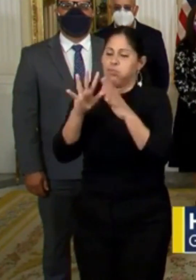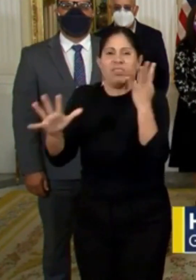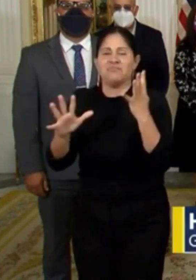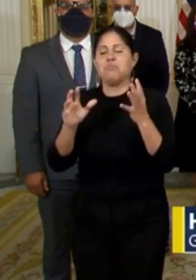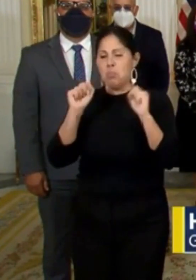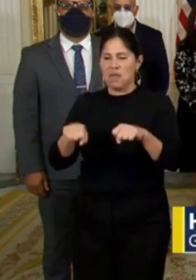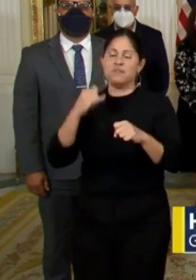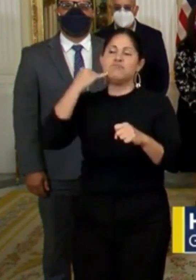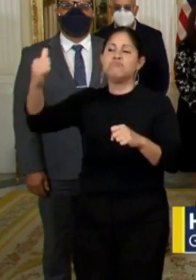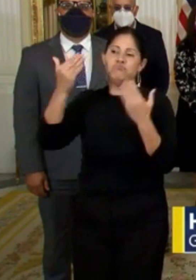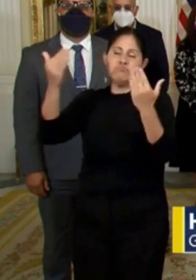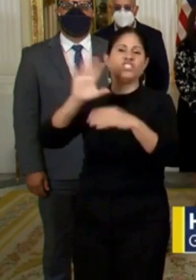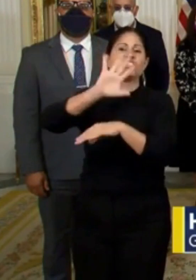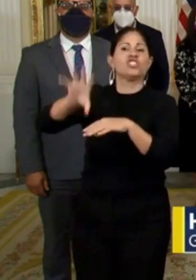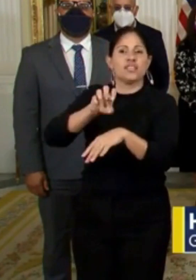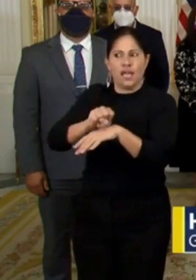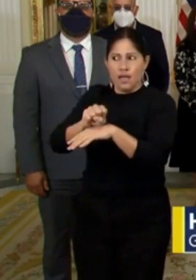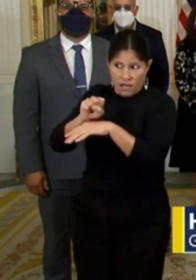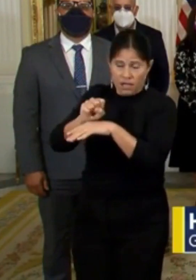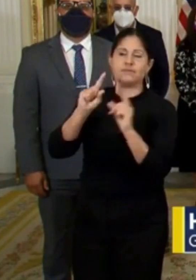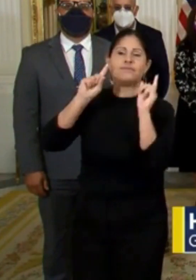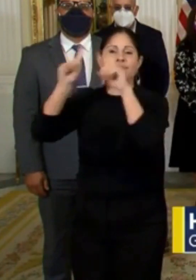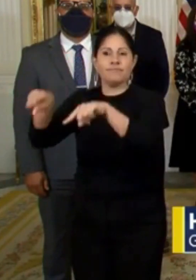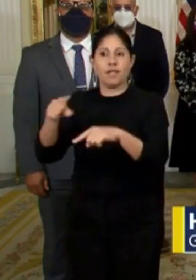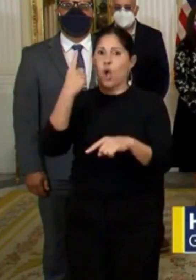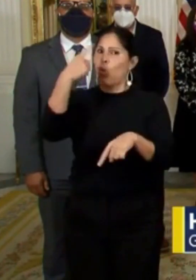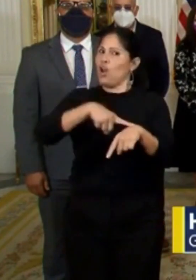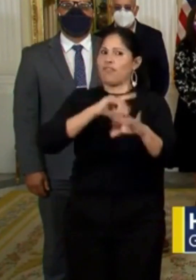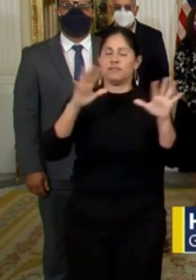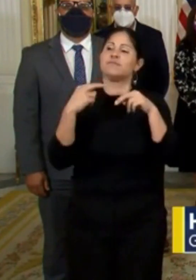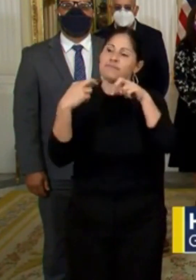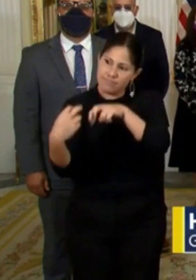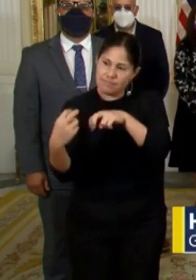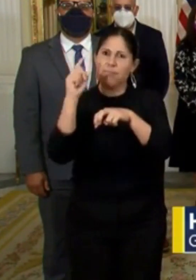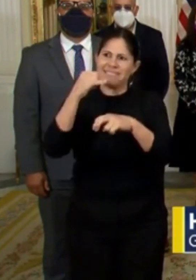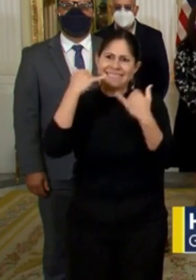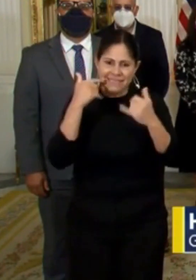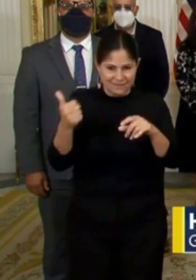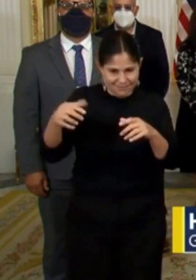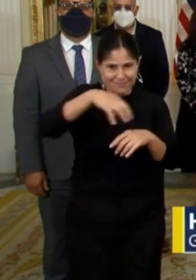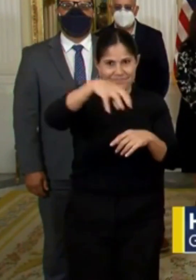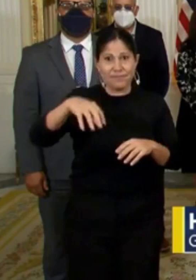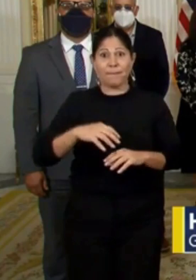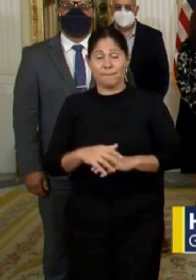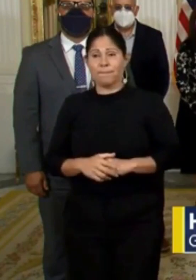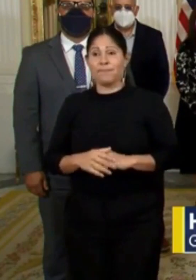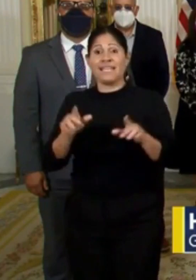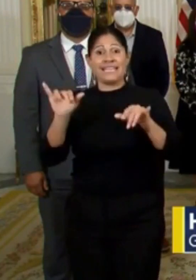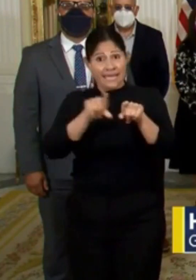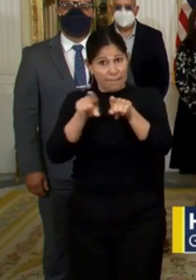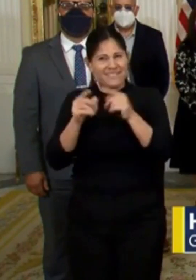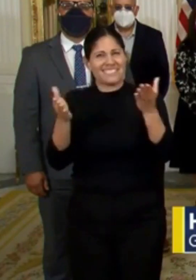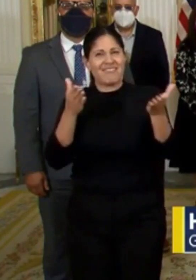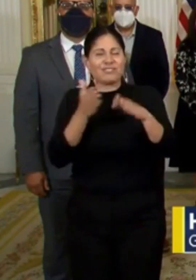por cita previa y atendiendo a una persona a la vez. De la misma manera, los servicios en las ferreterías,